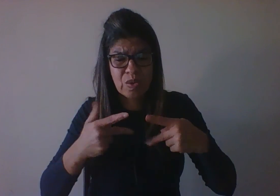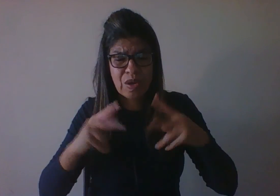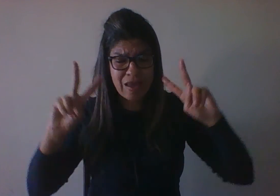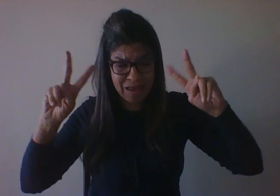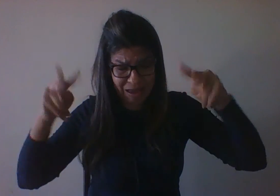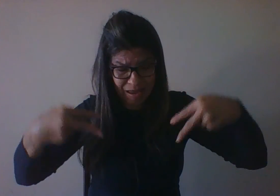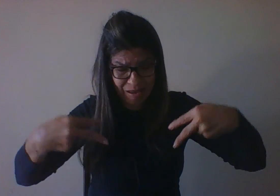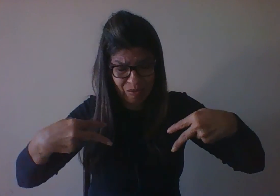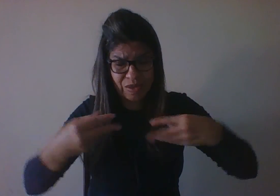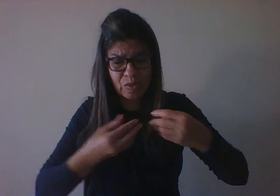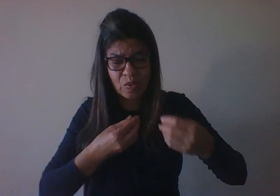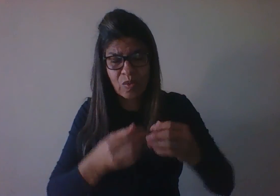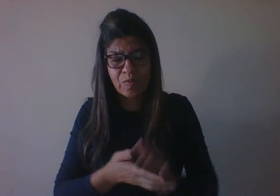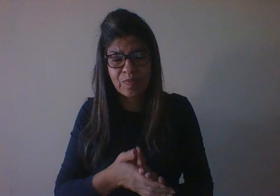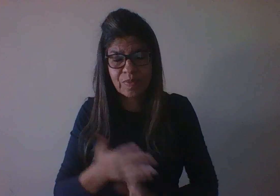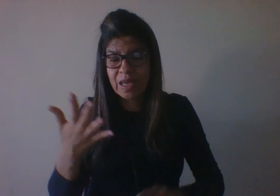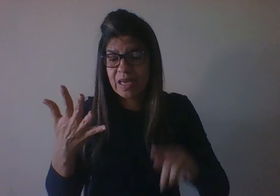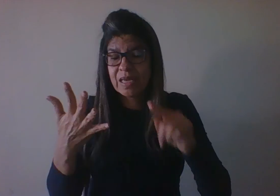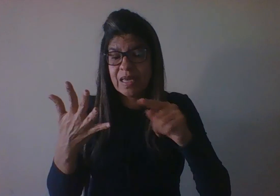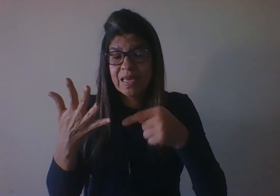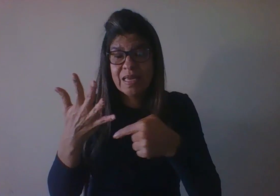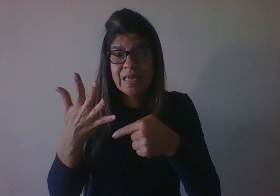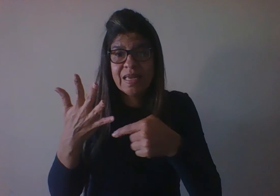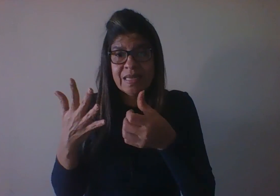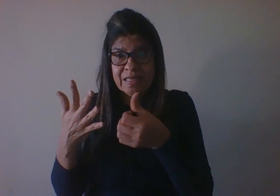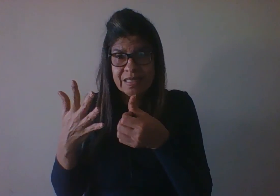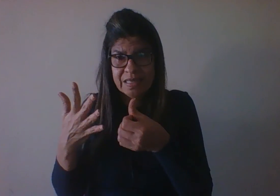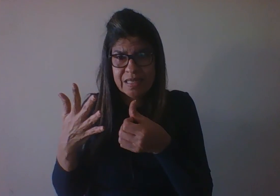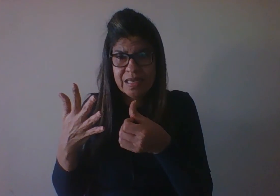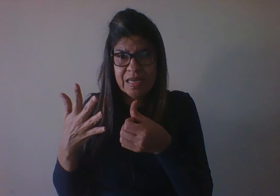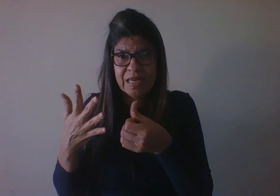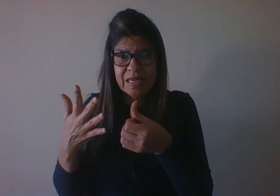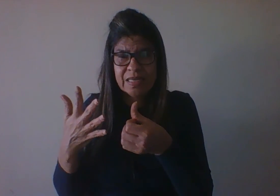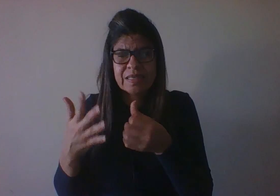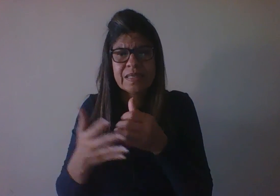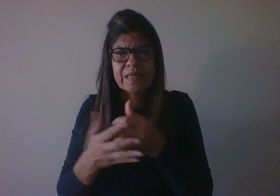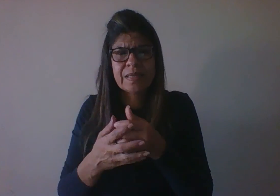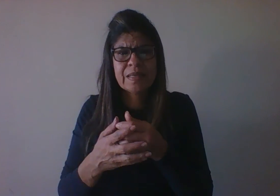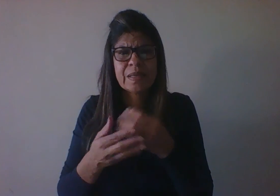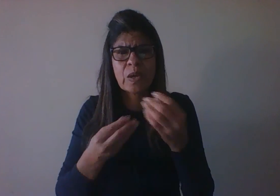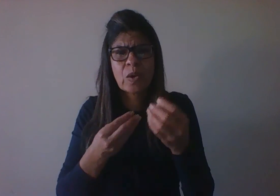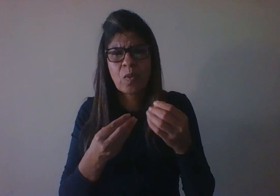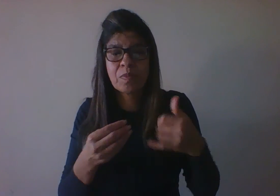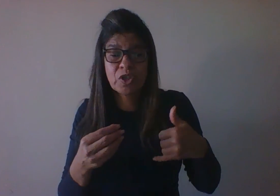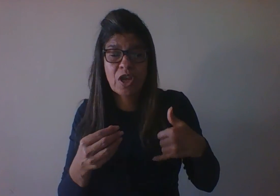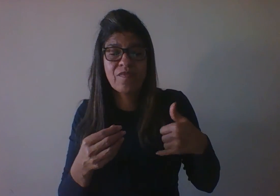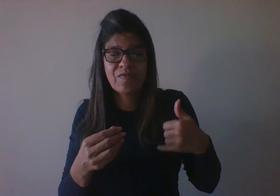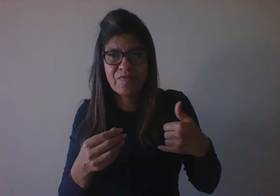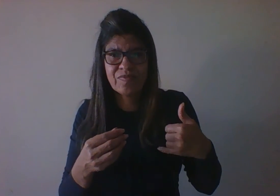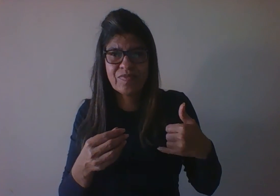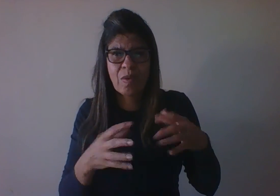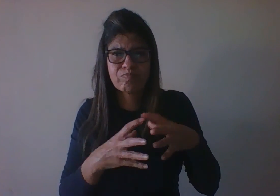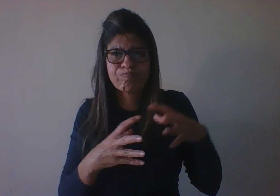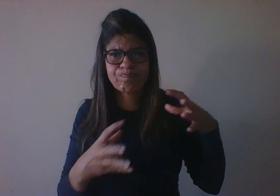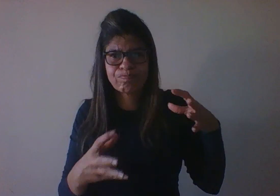intimidade versus isolamento, início da vida adulta, quando as pessoas começam a estabelecer uma relação conjugal,